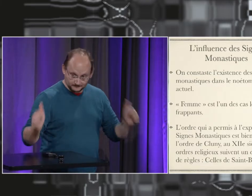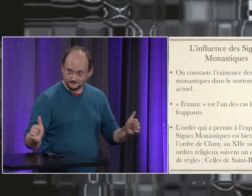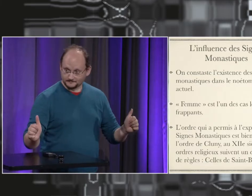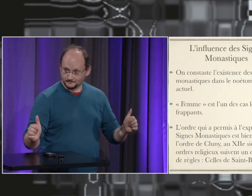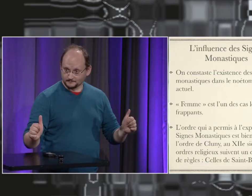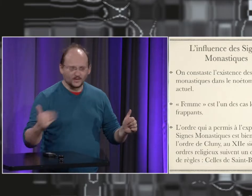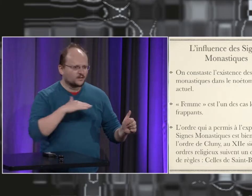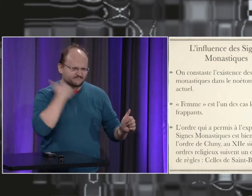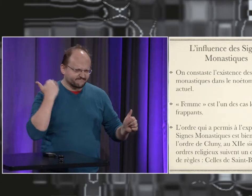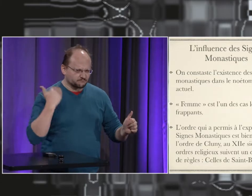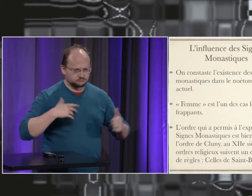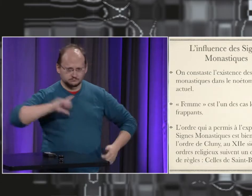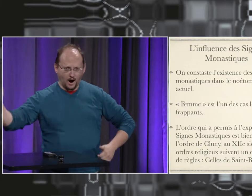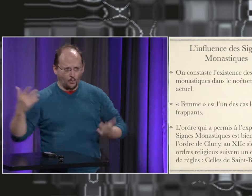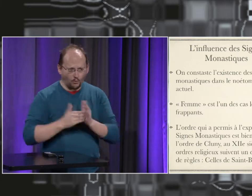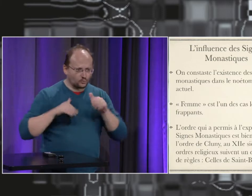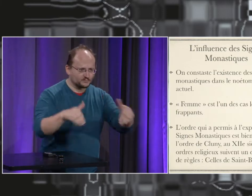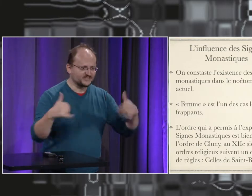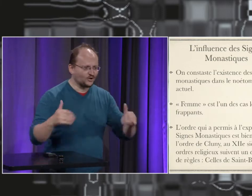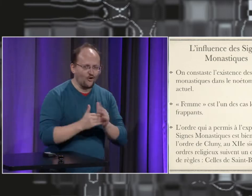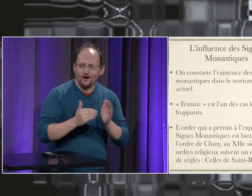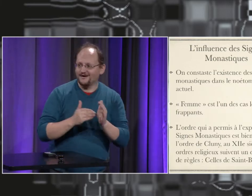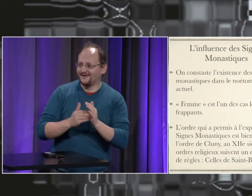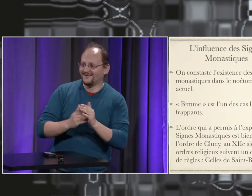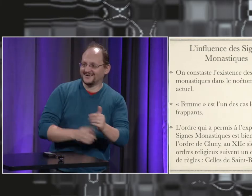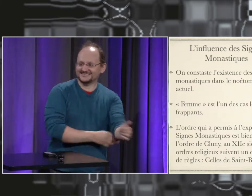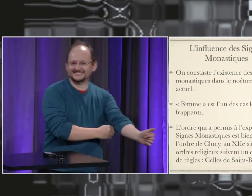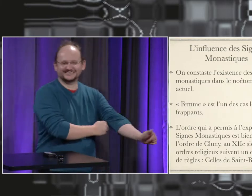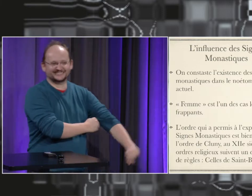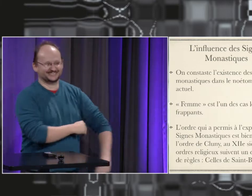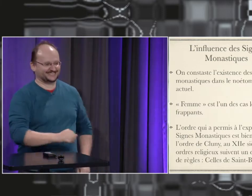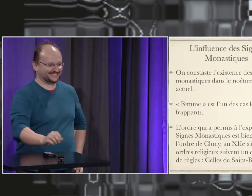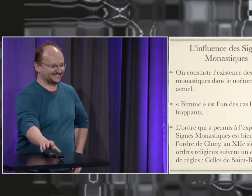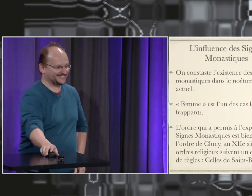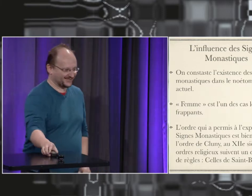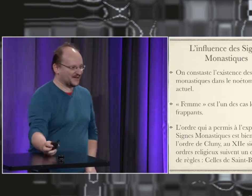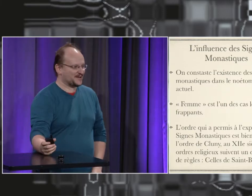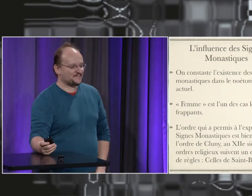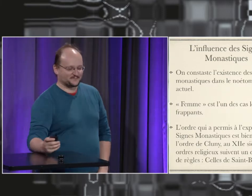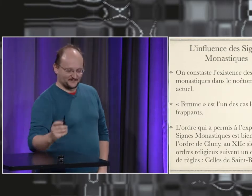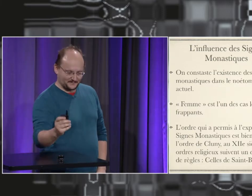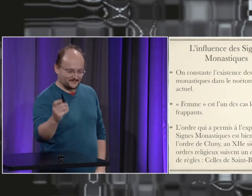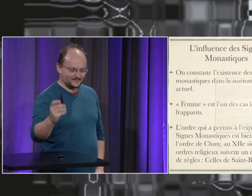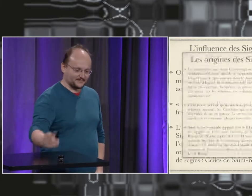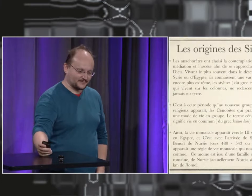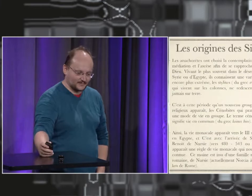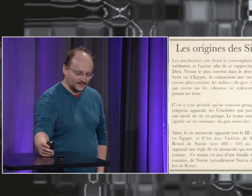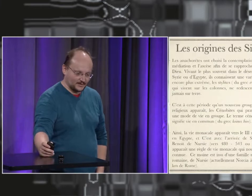qui sont, semble-t-il, à l'origine de nos signes actuels. Tout va bien ? Je continue ? Personne n'est lassé ? Je m'en vais ? Non ? Je continue.